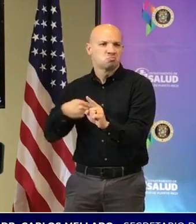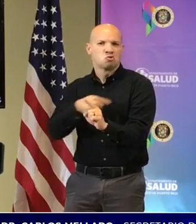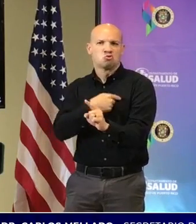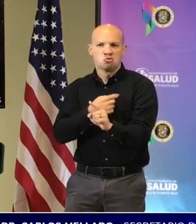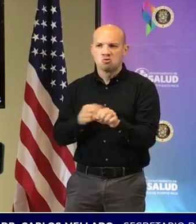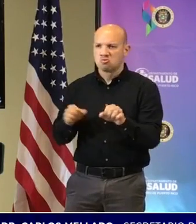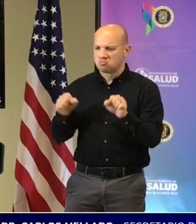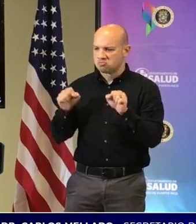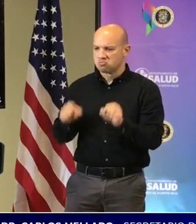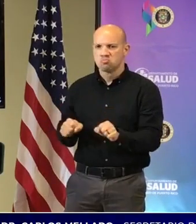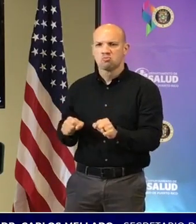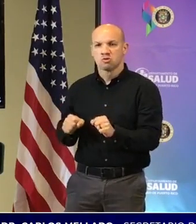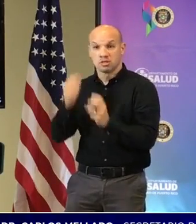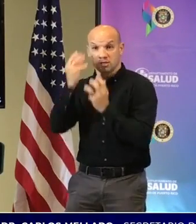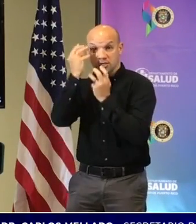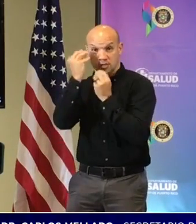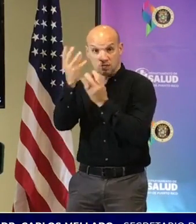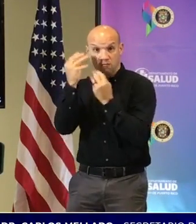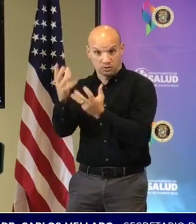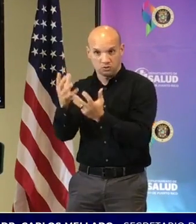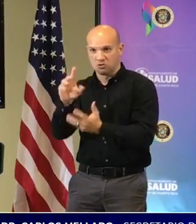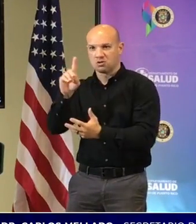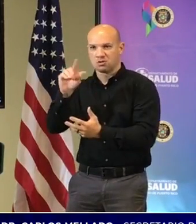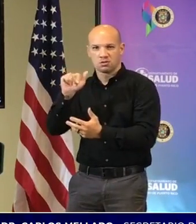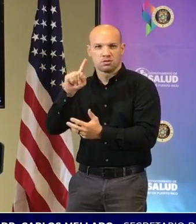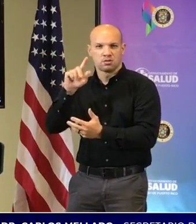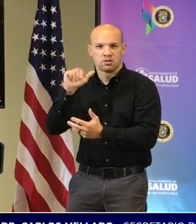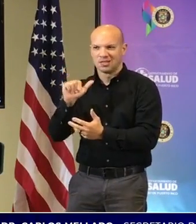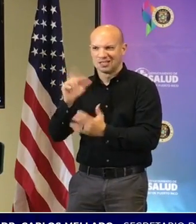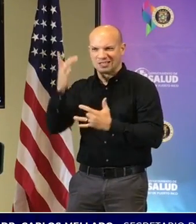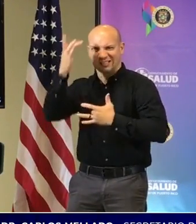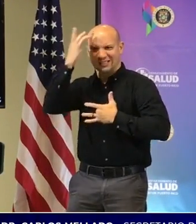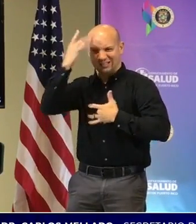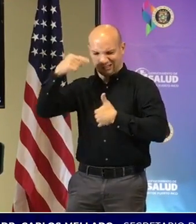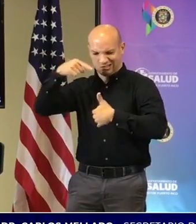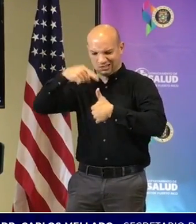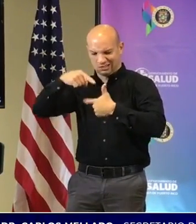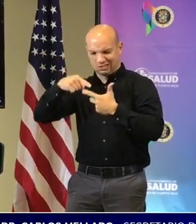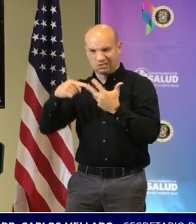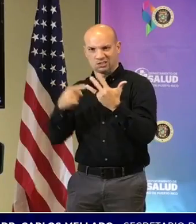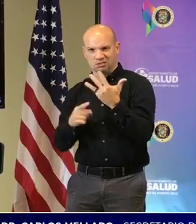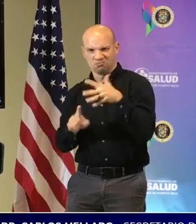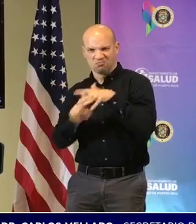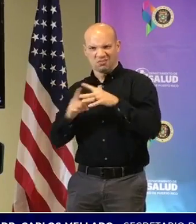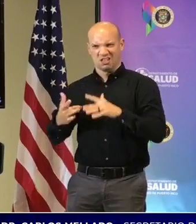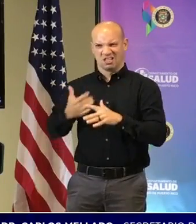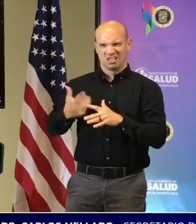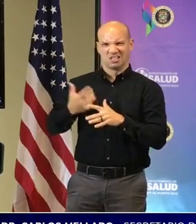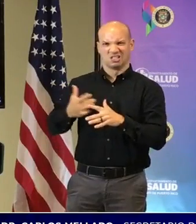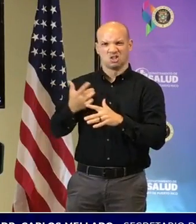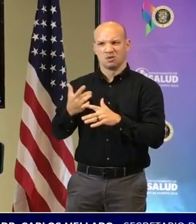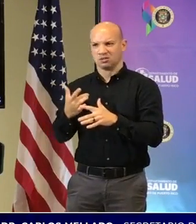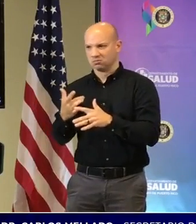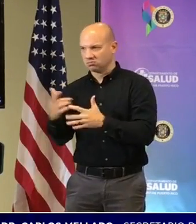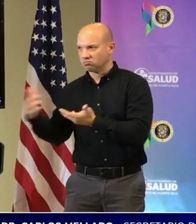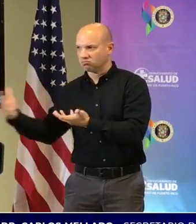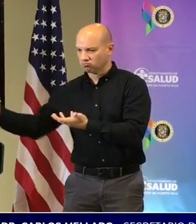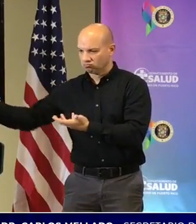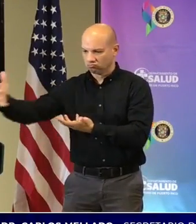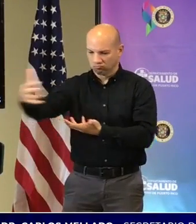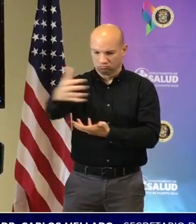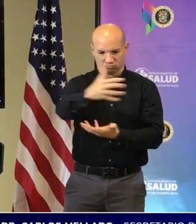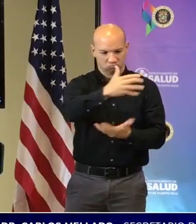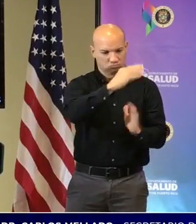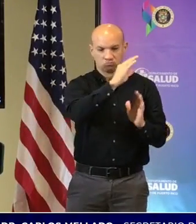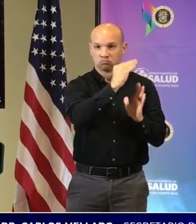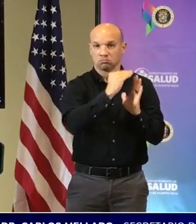obtener la data de las condiciones específicas que se pudieran generar por el COVID. Que ciertamente en este